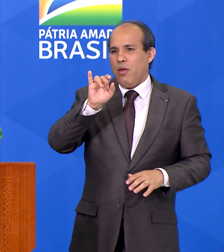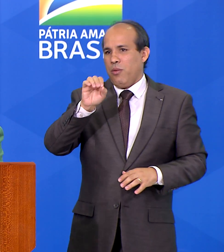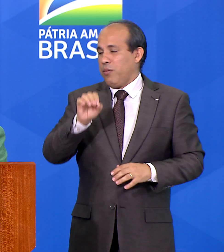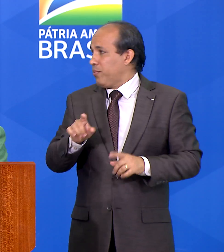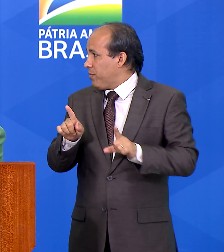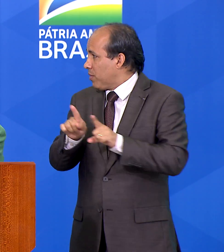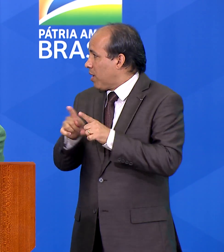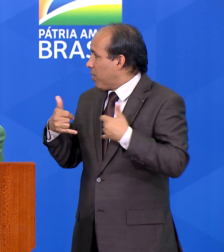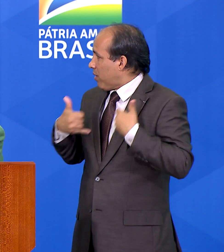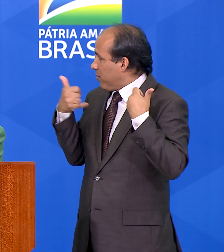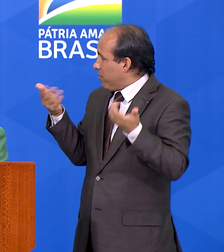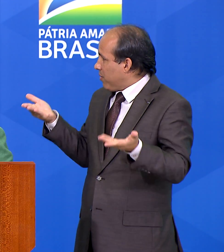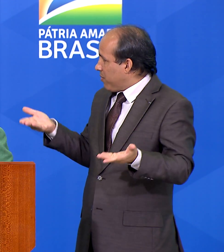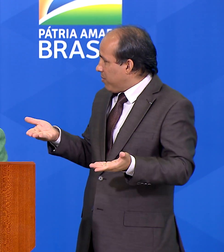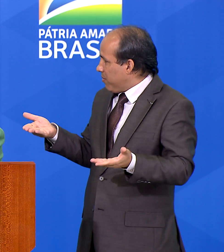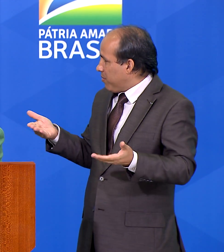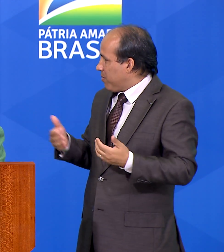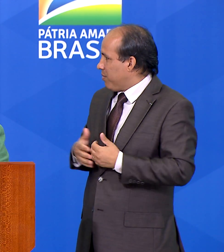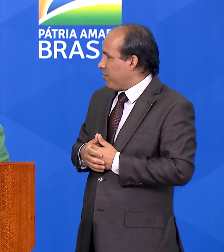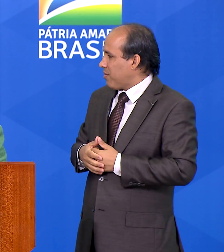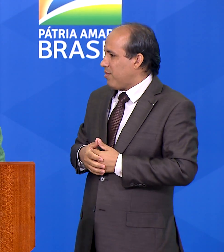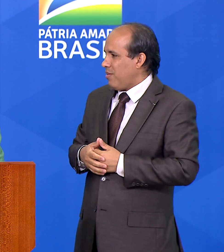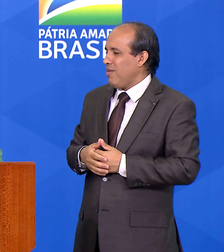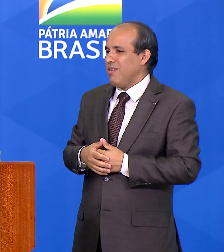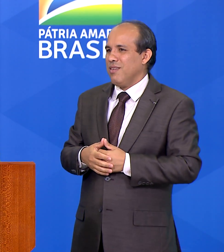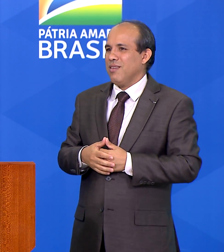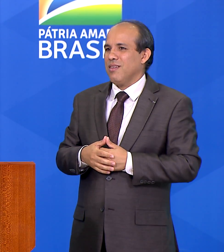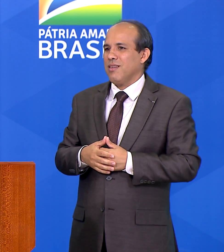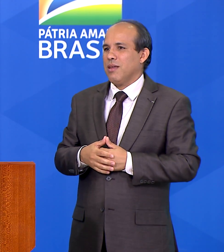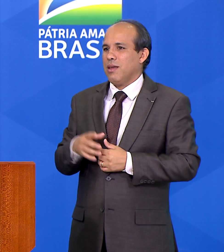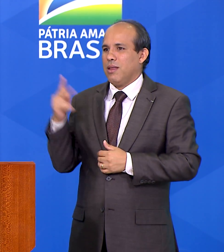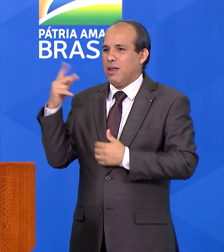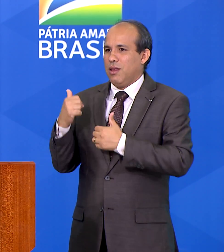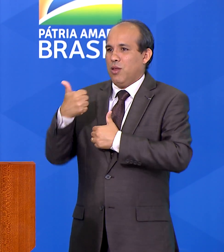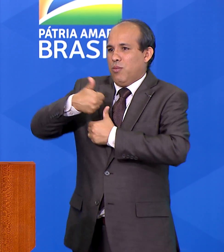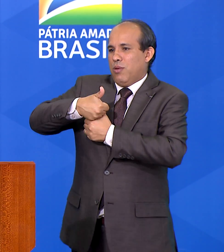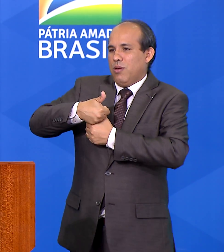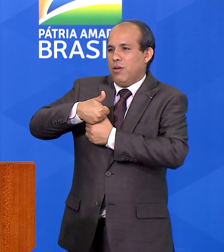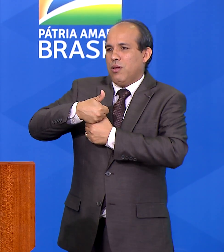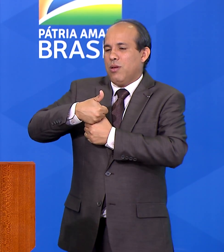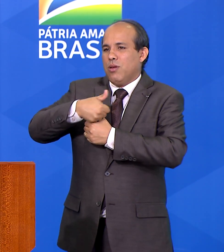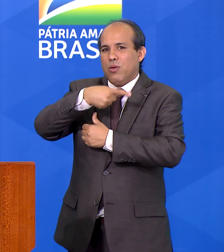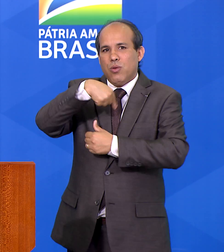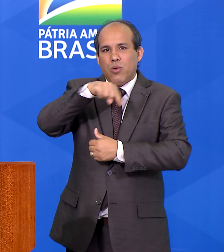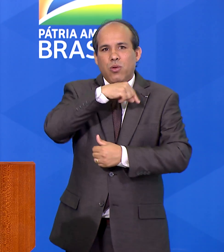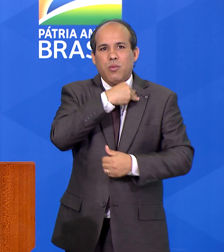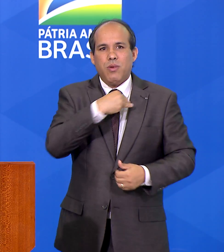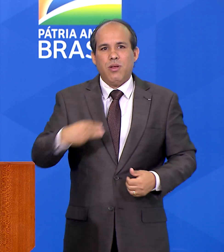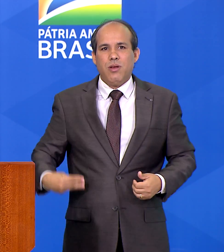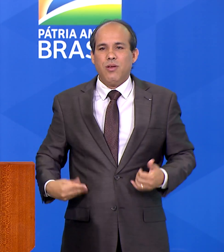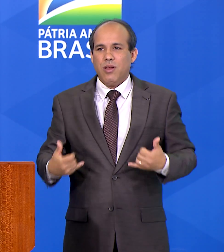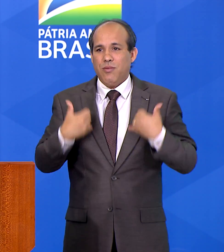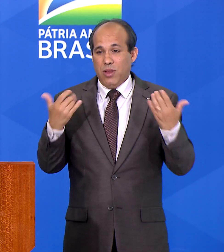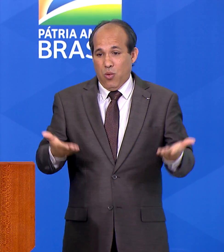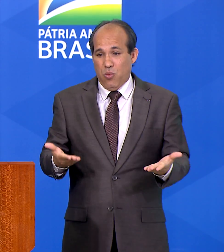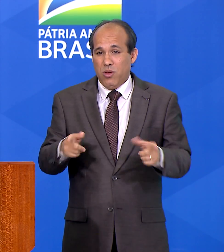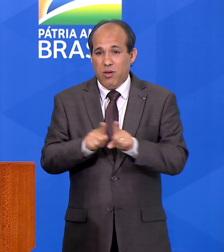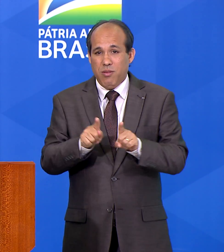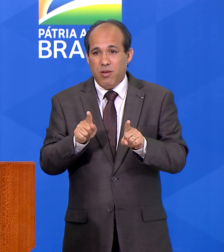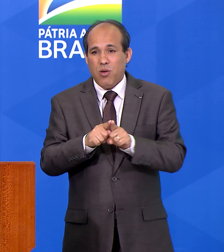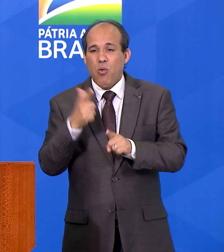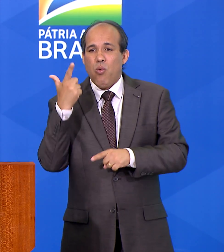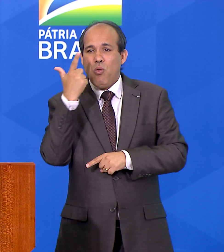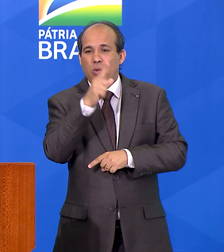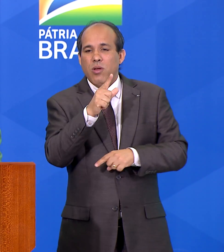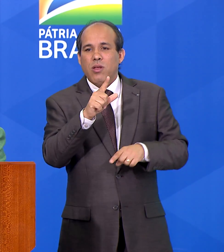hoje também é aniversário, hoje nós temos muitos aniversários, presidente Marcos Pontes, também é aniversário do nosso ministro, secretário especial de